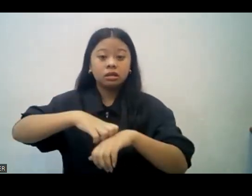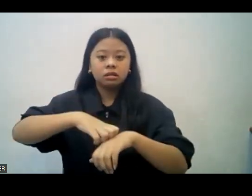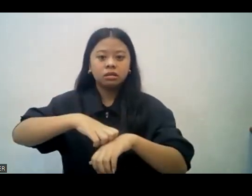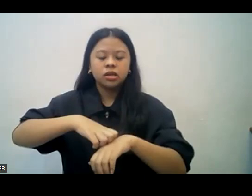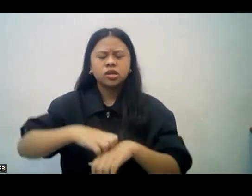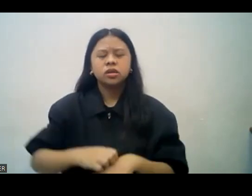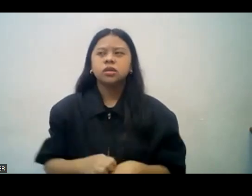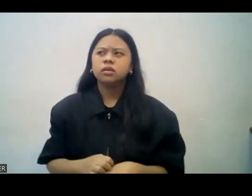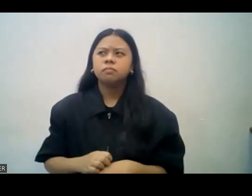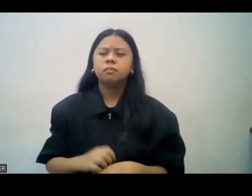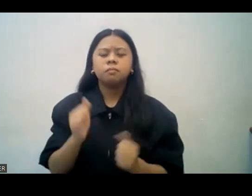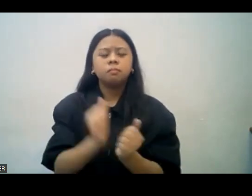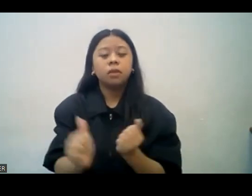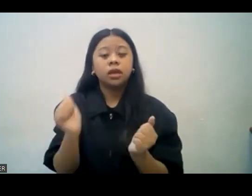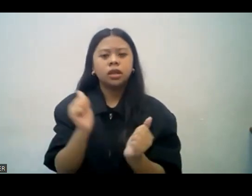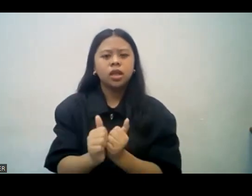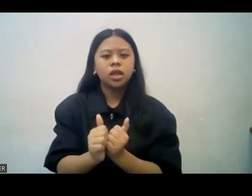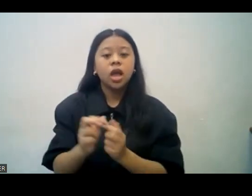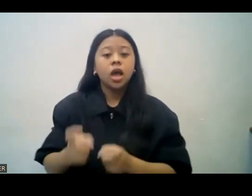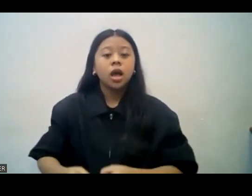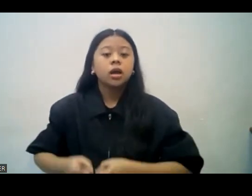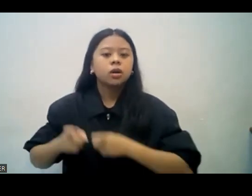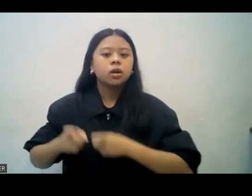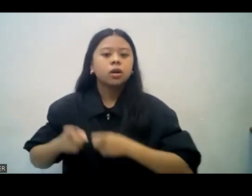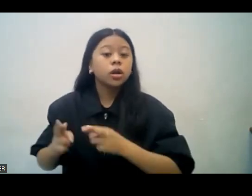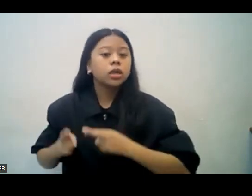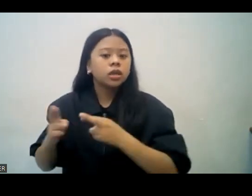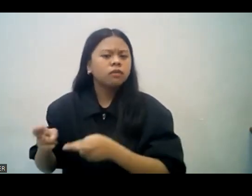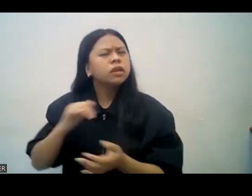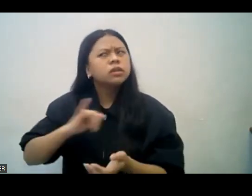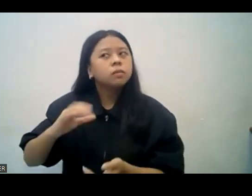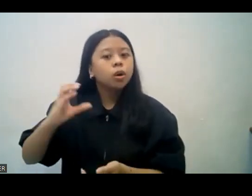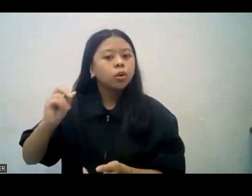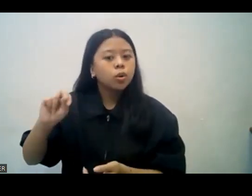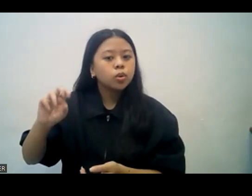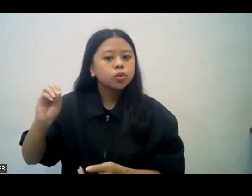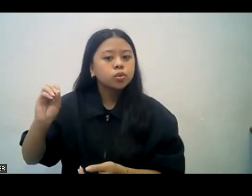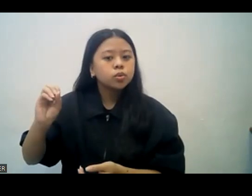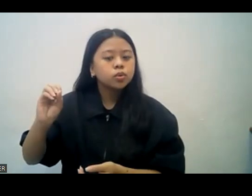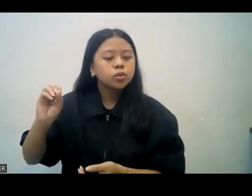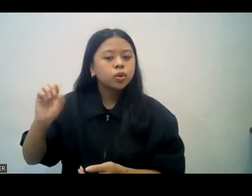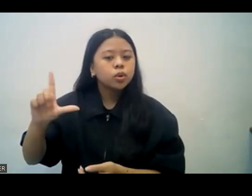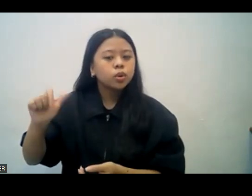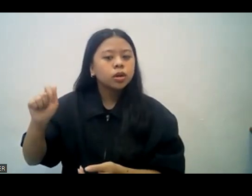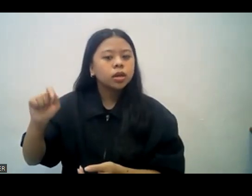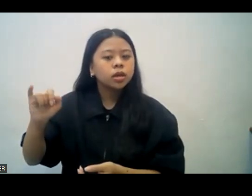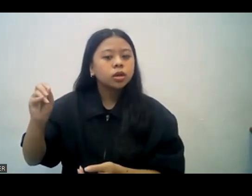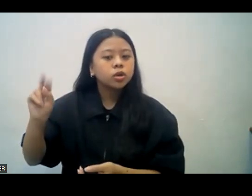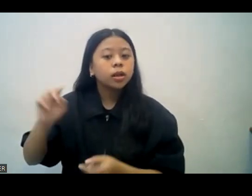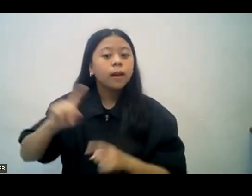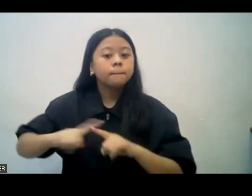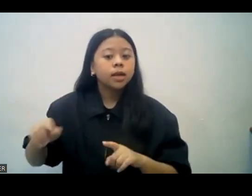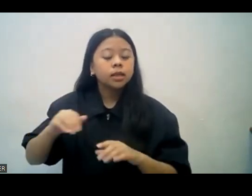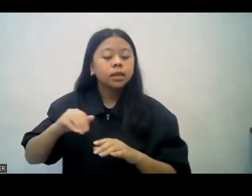Kaya dito po, sa English version ay consolation, pero po sa Korea, na translation naman po, ito po ay